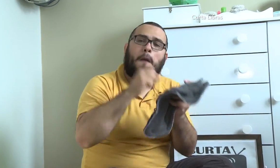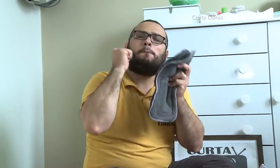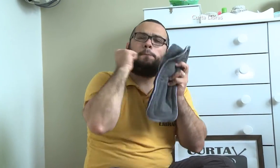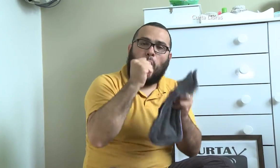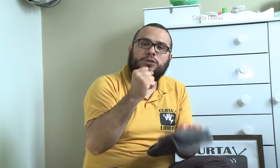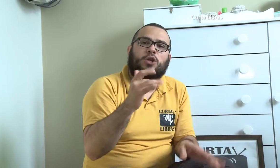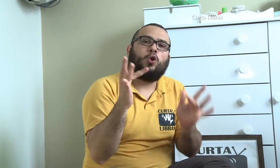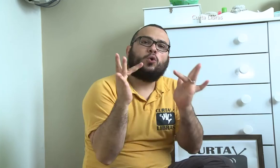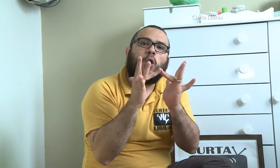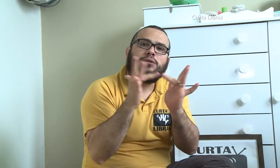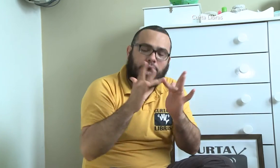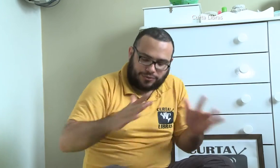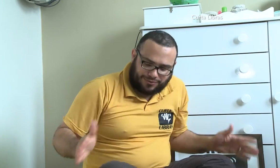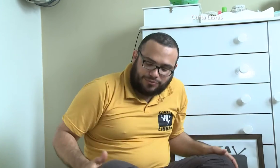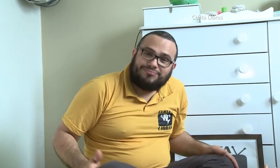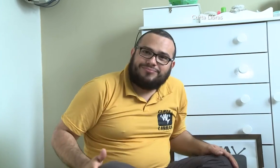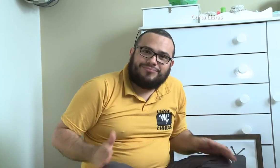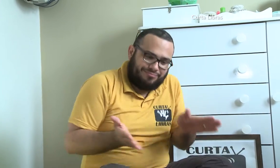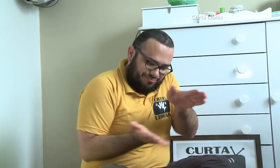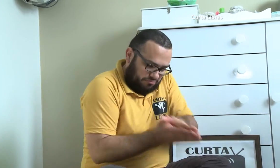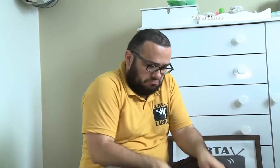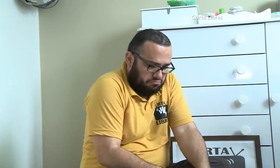entre colocar dentro da calça plástica